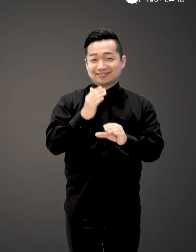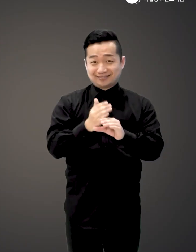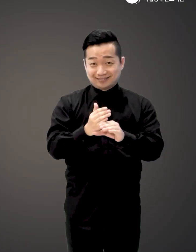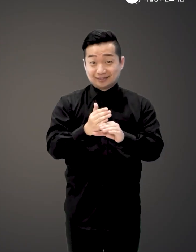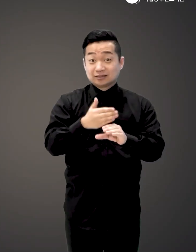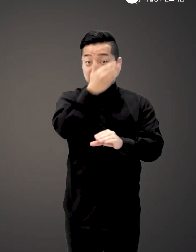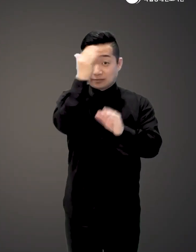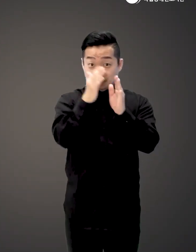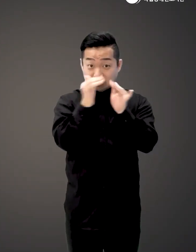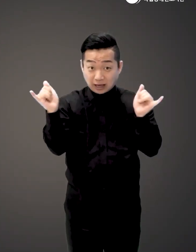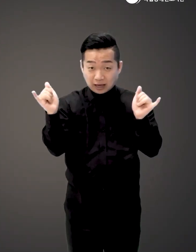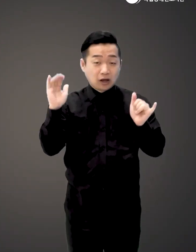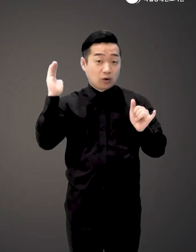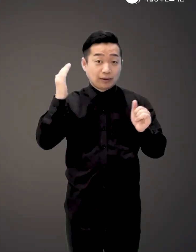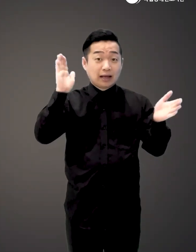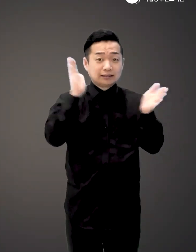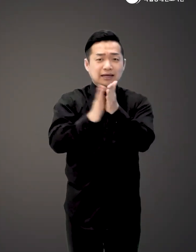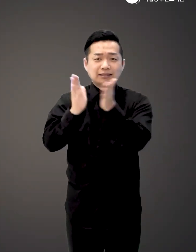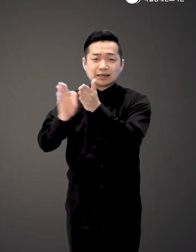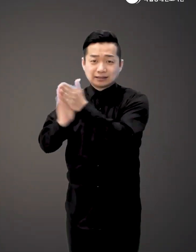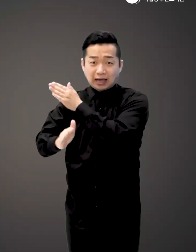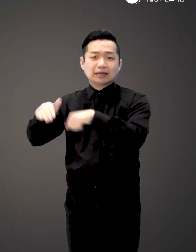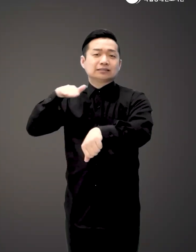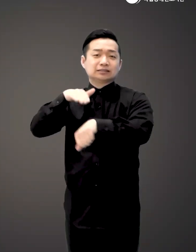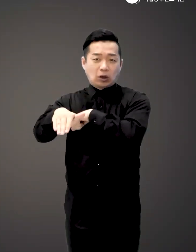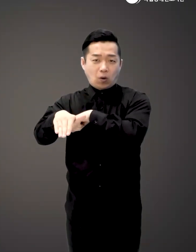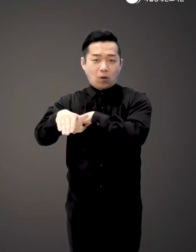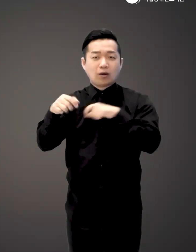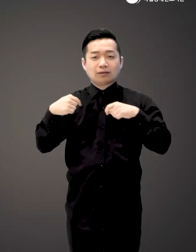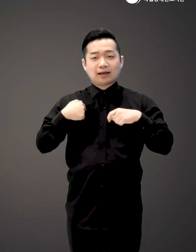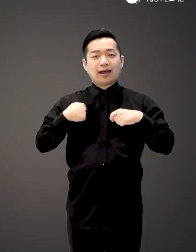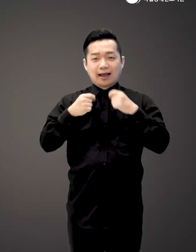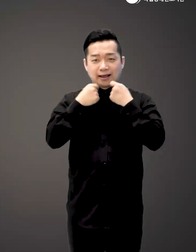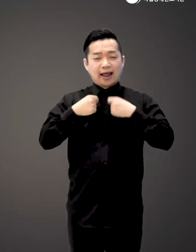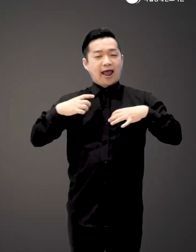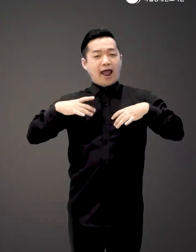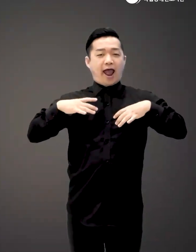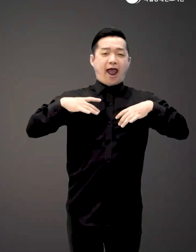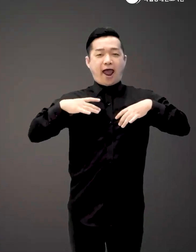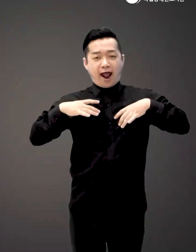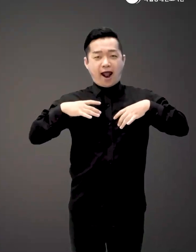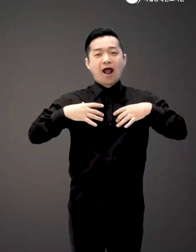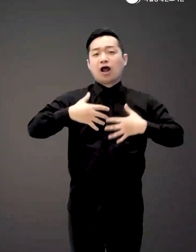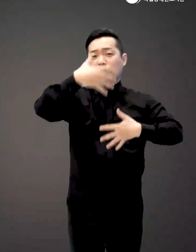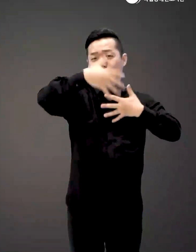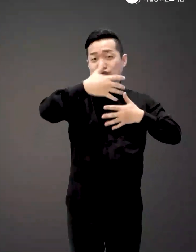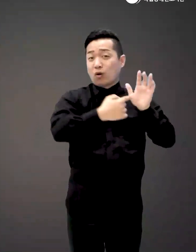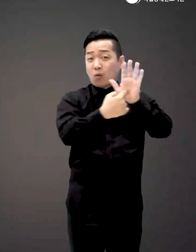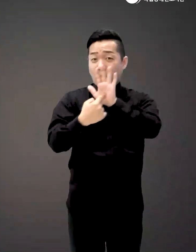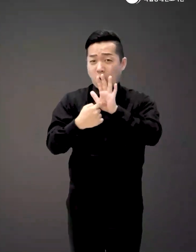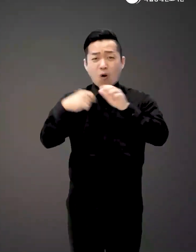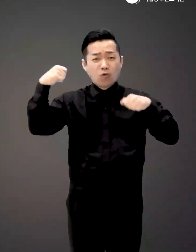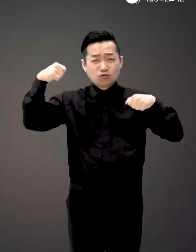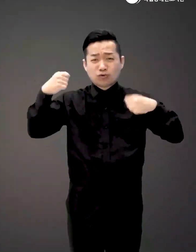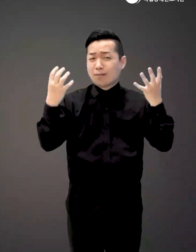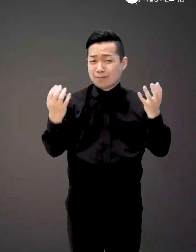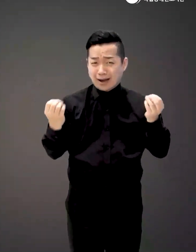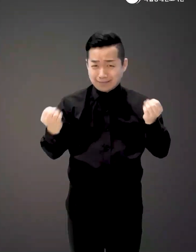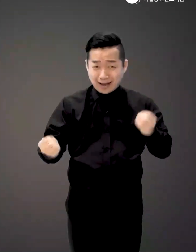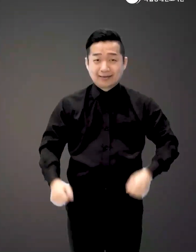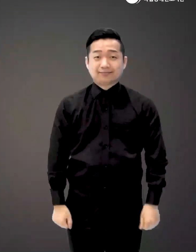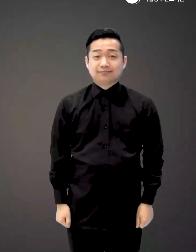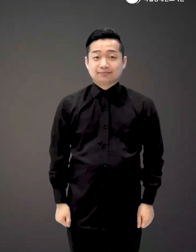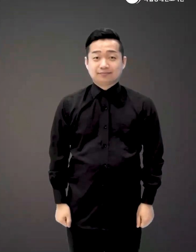특히 젊은 세대들은 챌린지라는 형태로 각자의 개성을 뽐내며 참 다양한 춤 영상이 미디어에서 쏟아지고